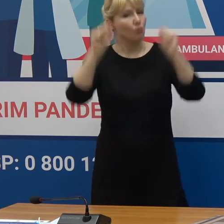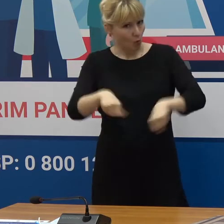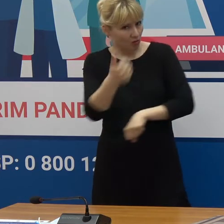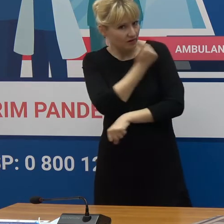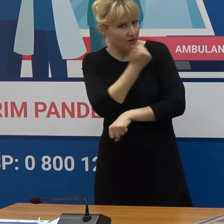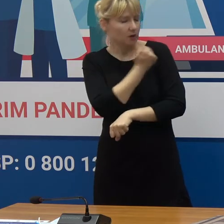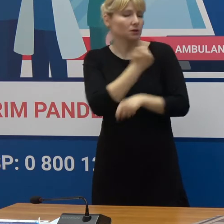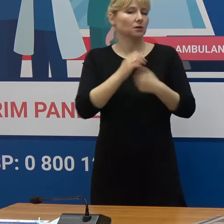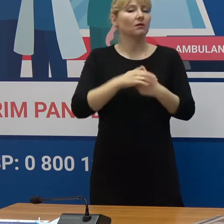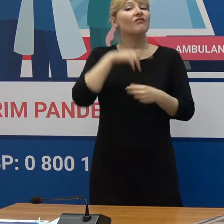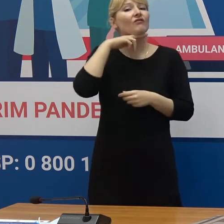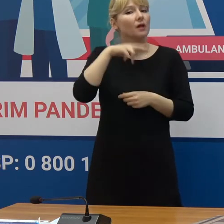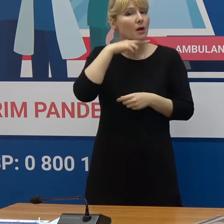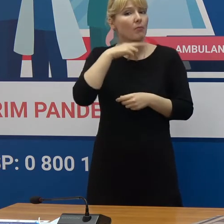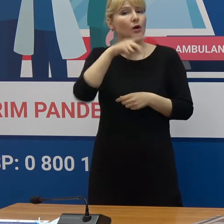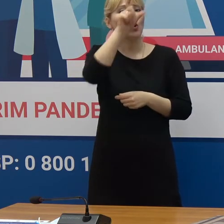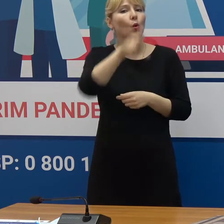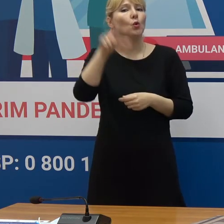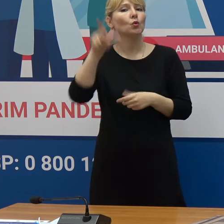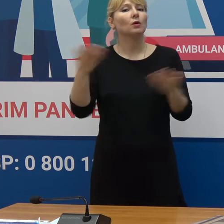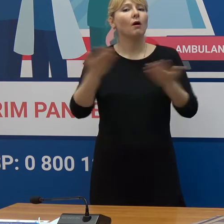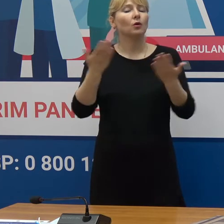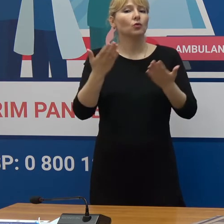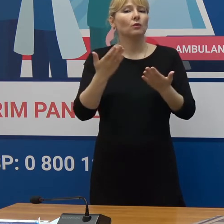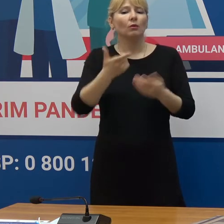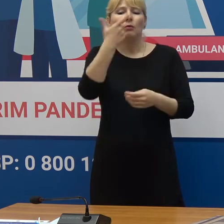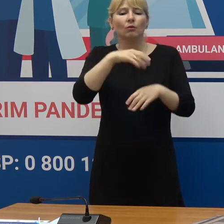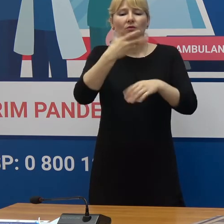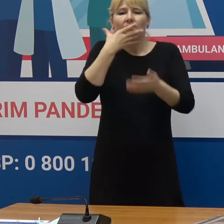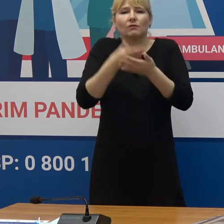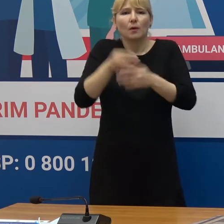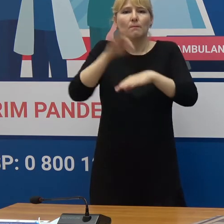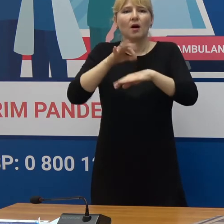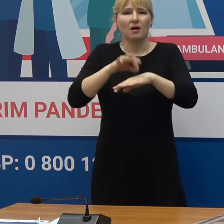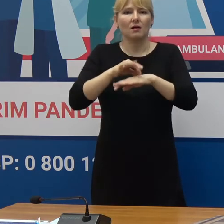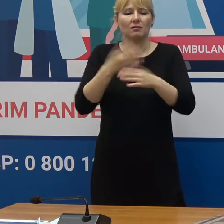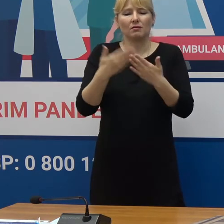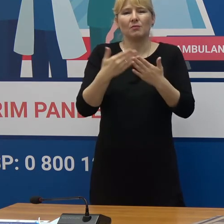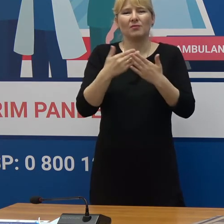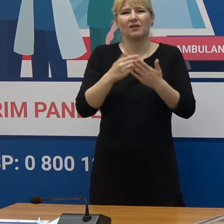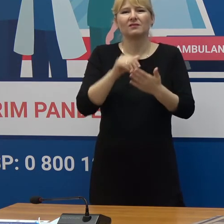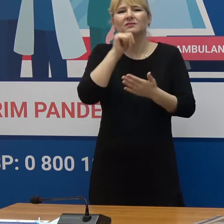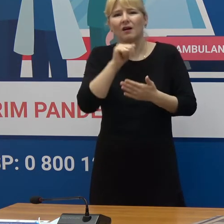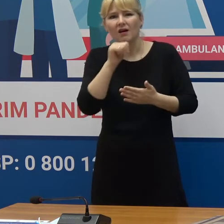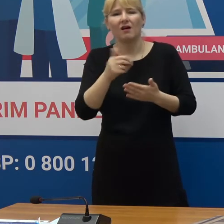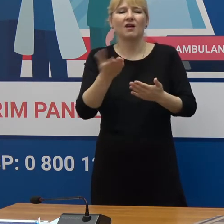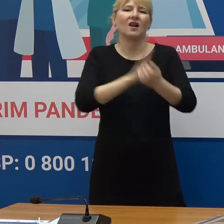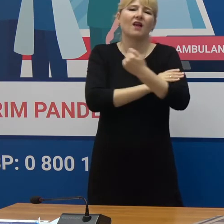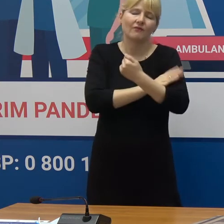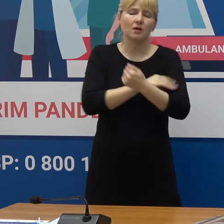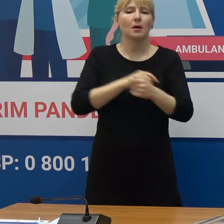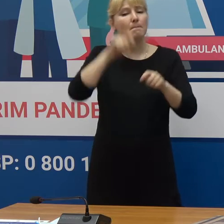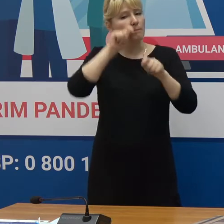vaccinare Atenție pentru persoanele care sunt cu maladei cronice Atenție la stabilitatea acestor